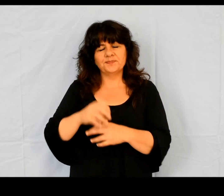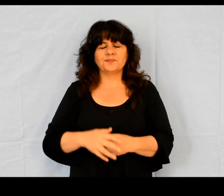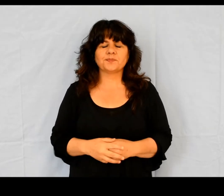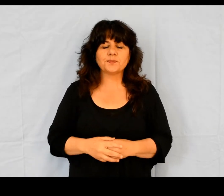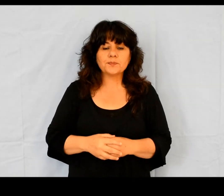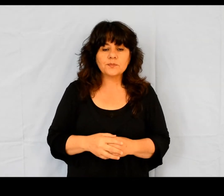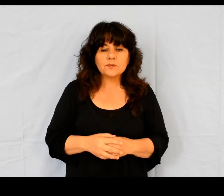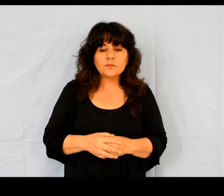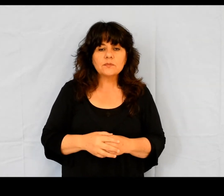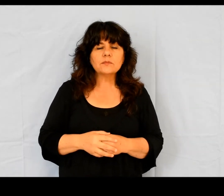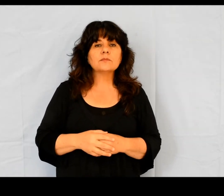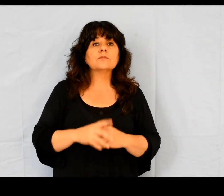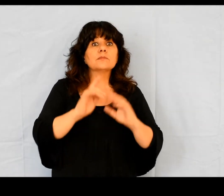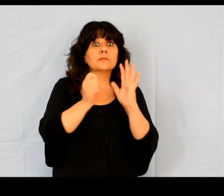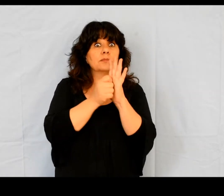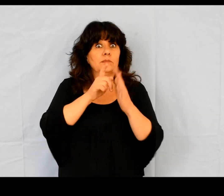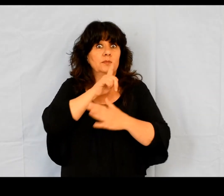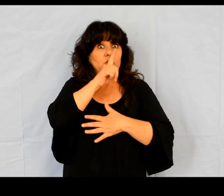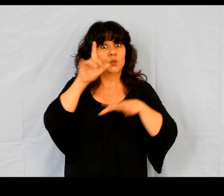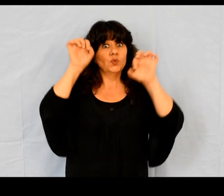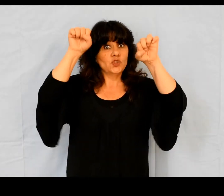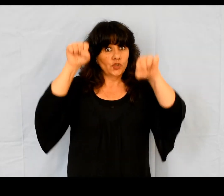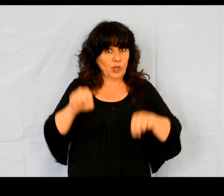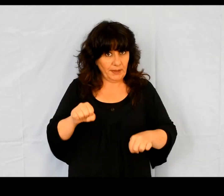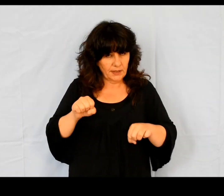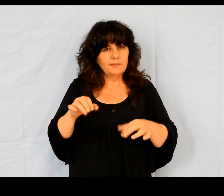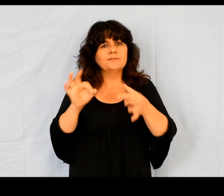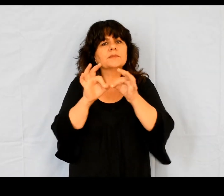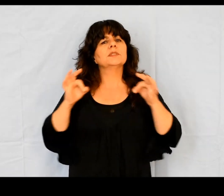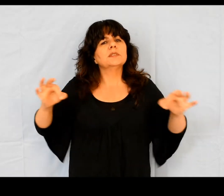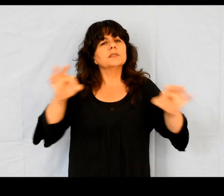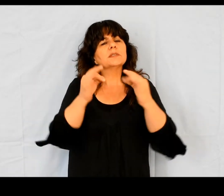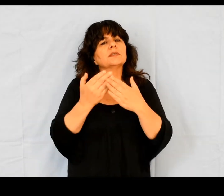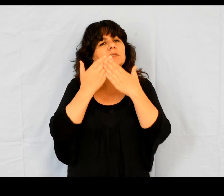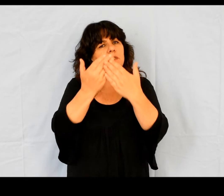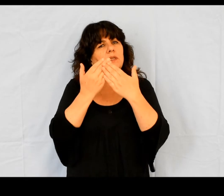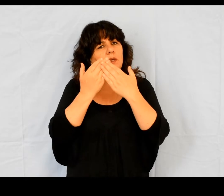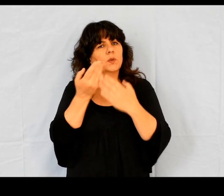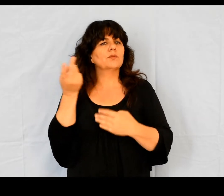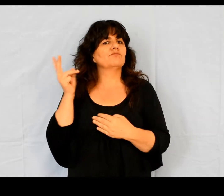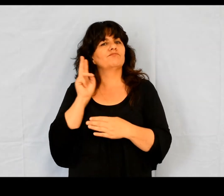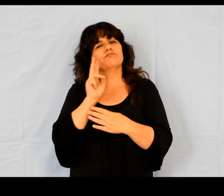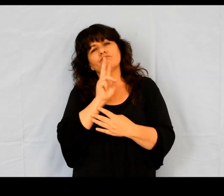Le jour du sabbat, ils entrèrent à la synagogue et prirent place.